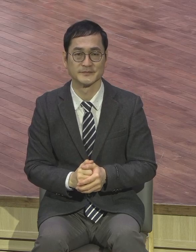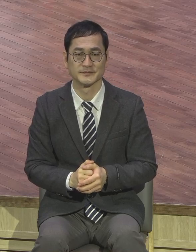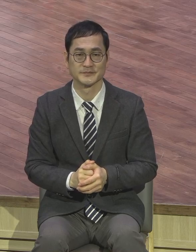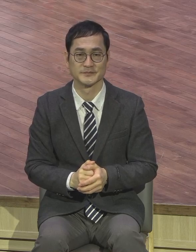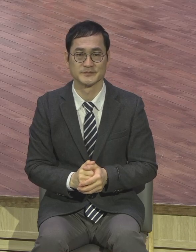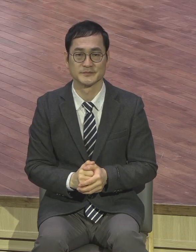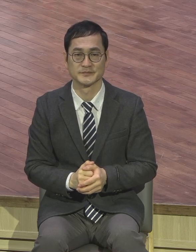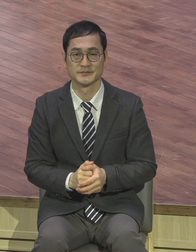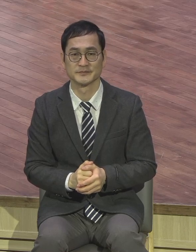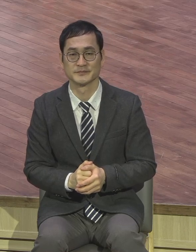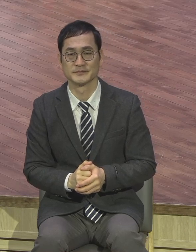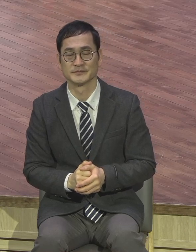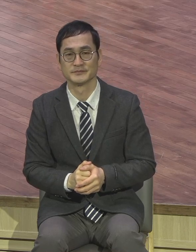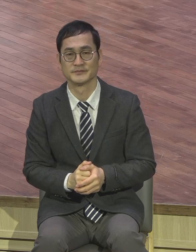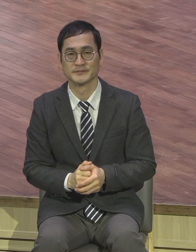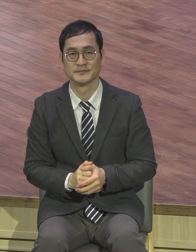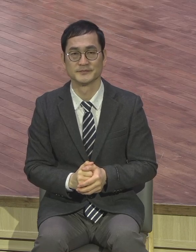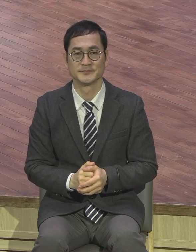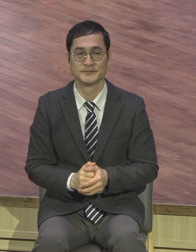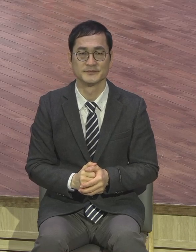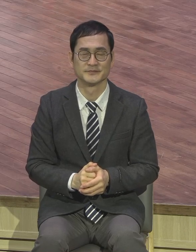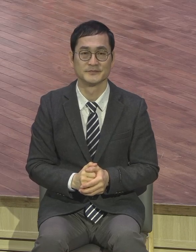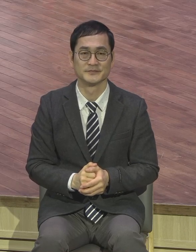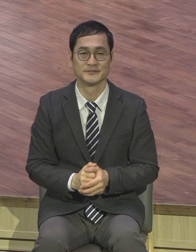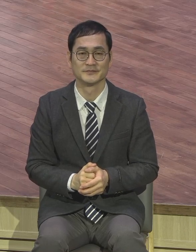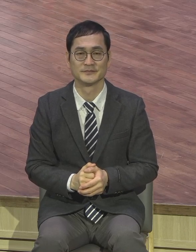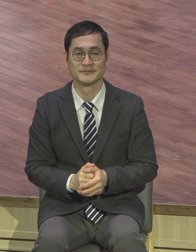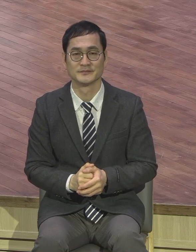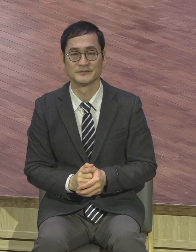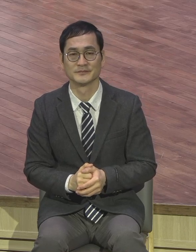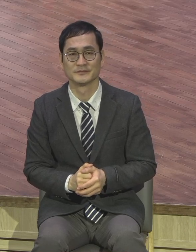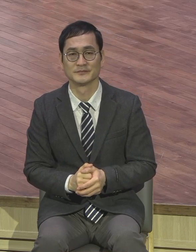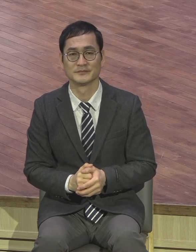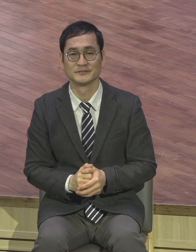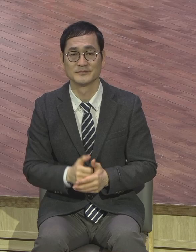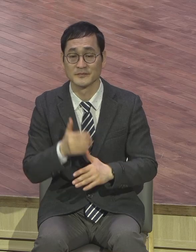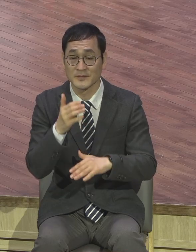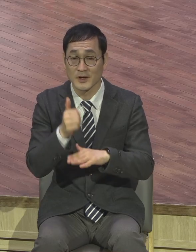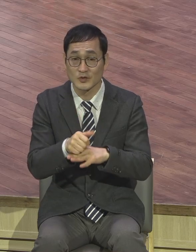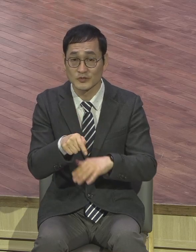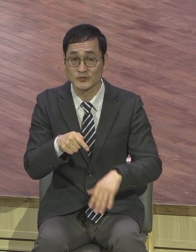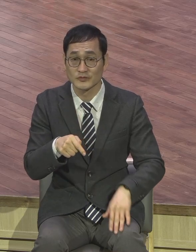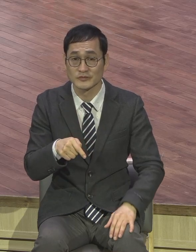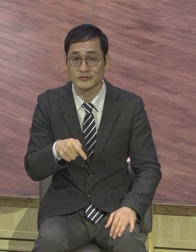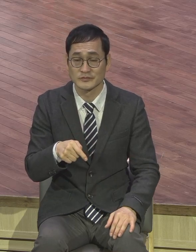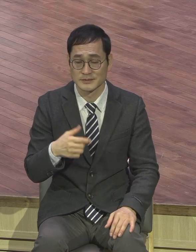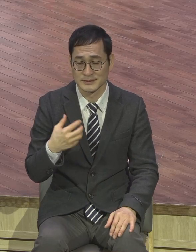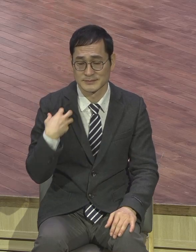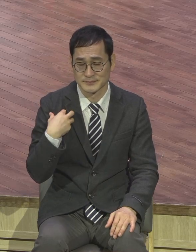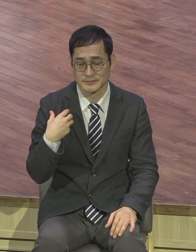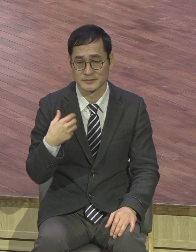계속 자라죠. 어떻게 알아요? 직분이 달라죠. 자라는 사람은 자꾸 하나님이